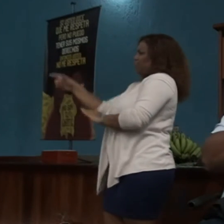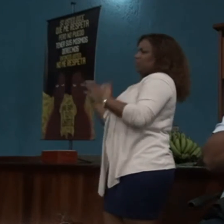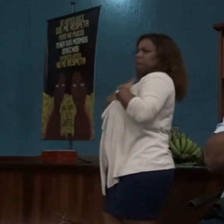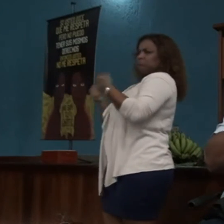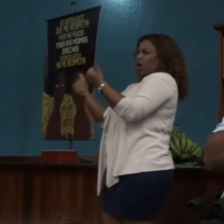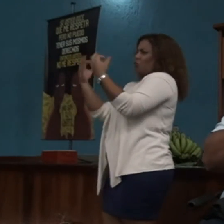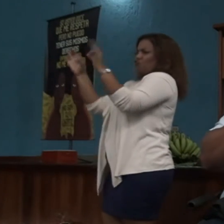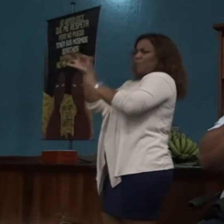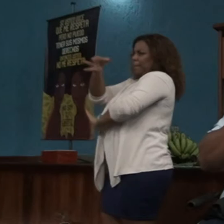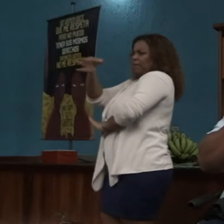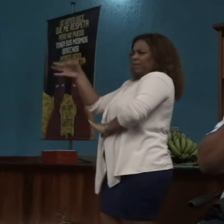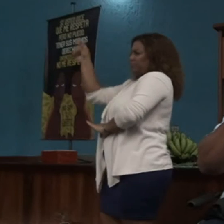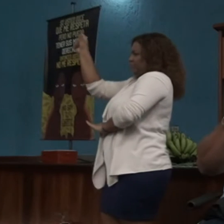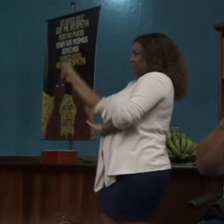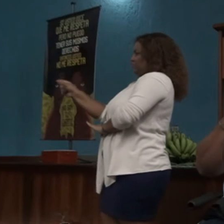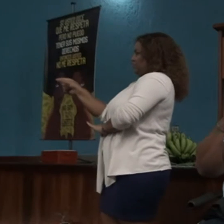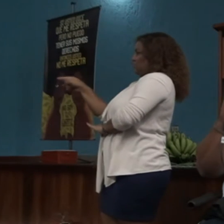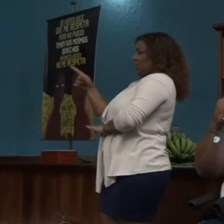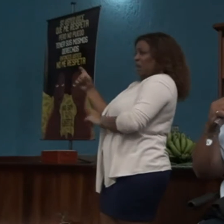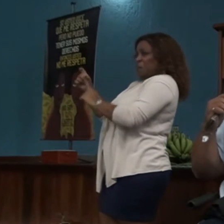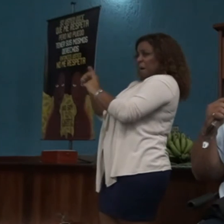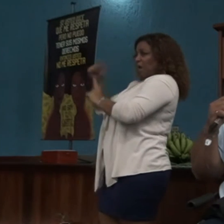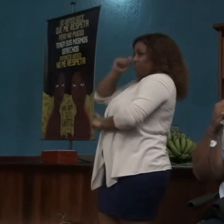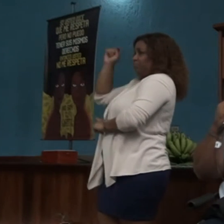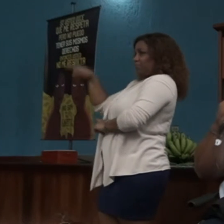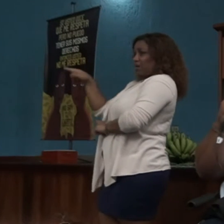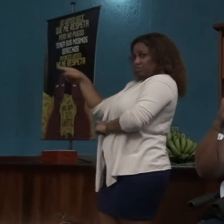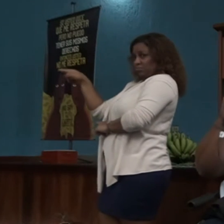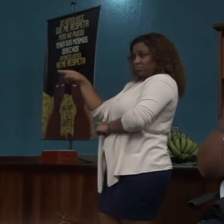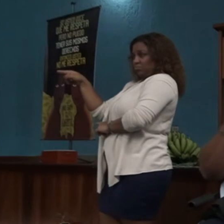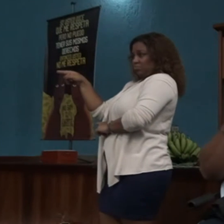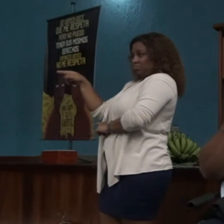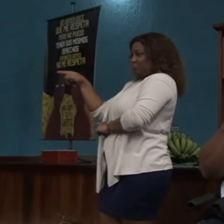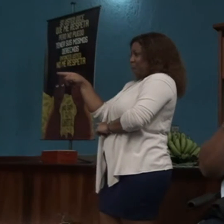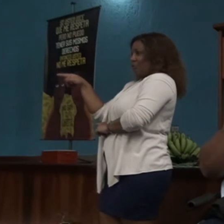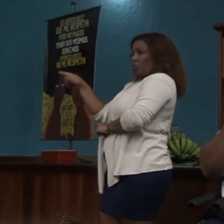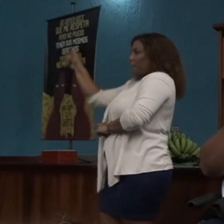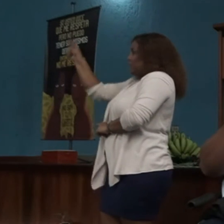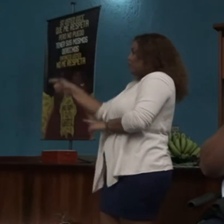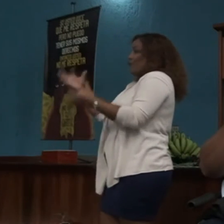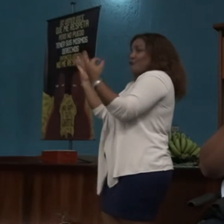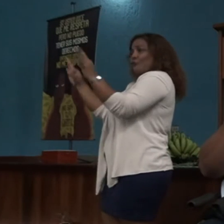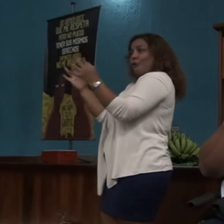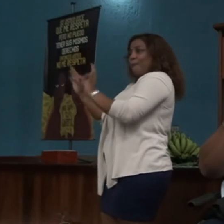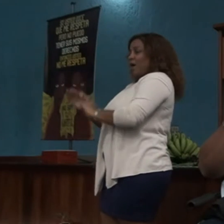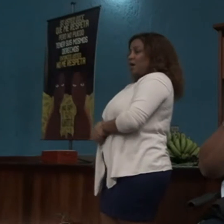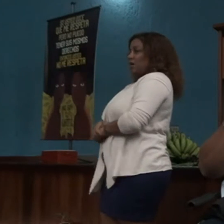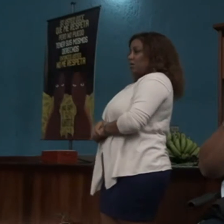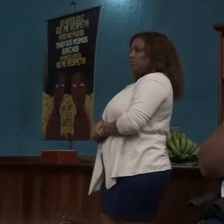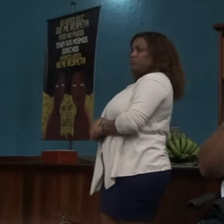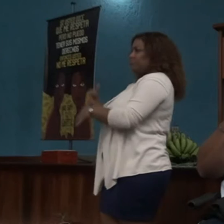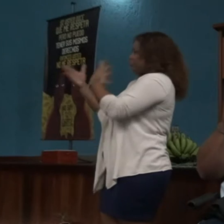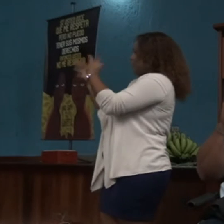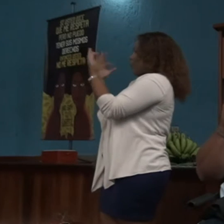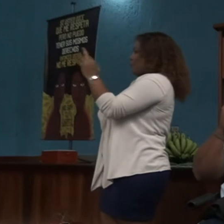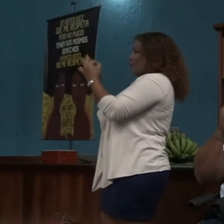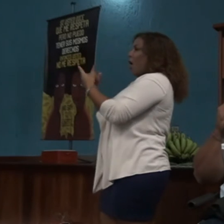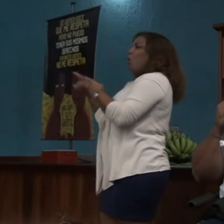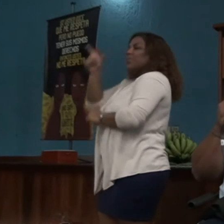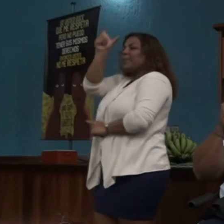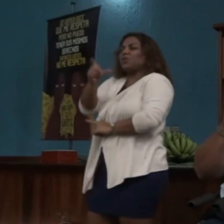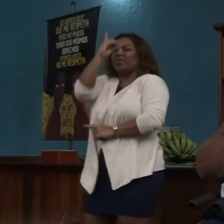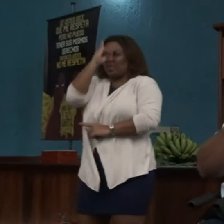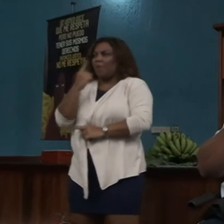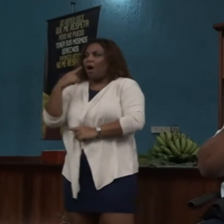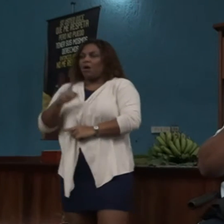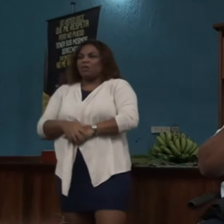llanamente es una persona que no tiene condición. Si en este momento, nosotros miramos a nuestro lado, a la